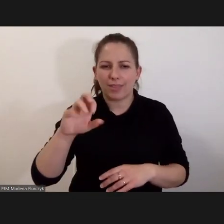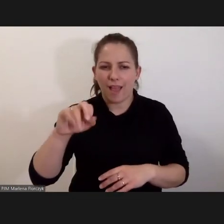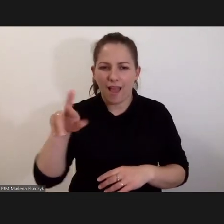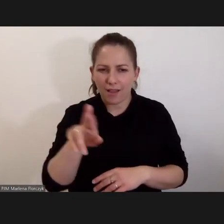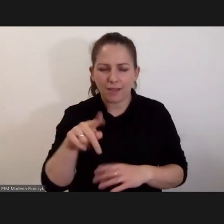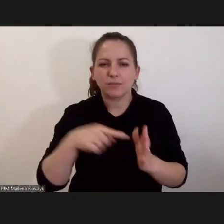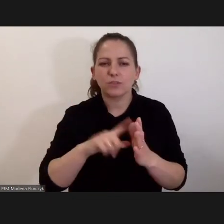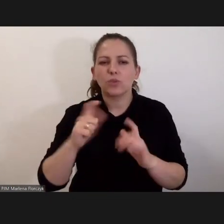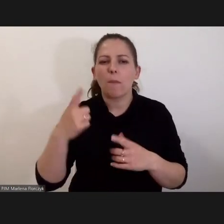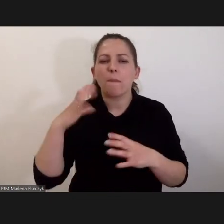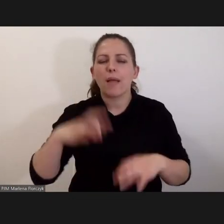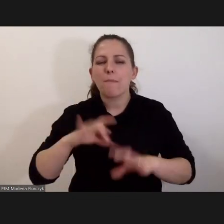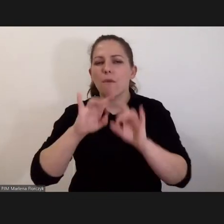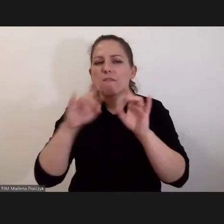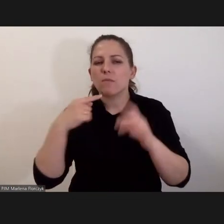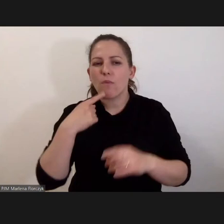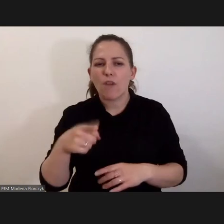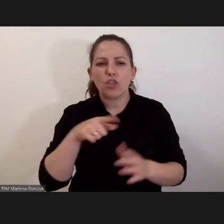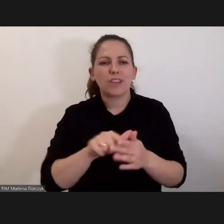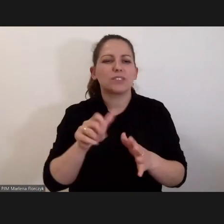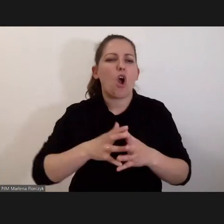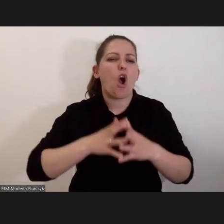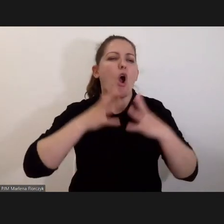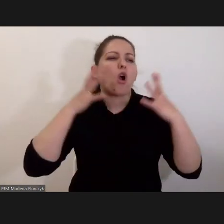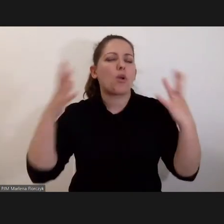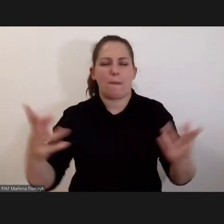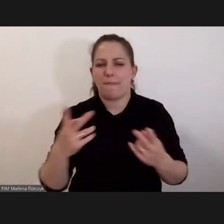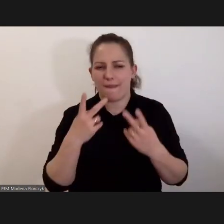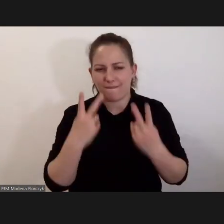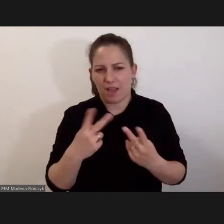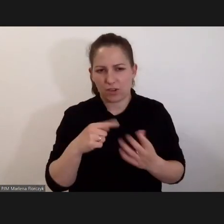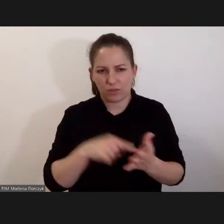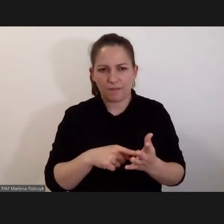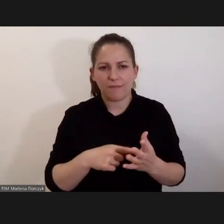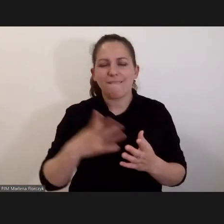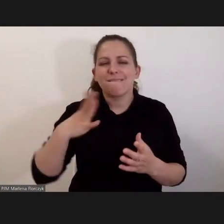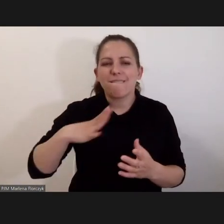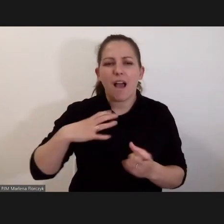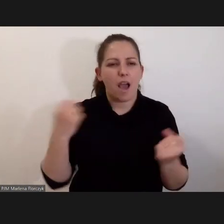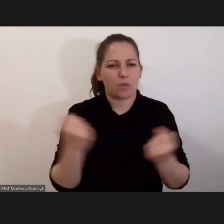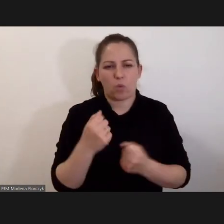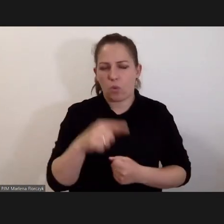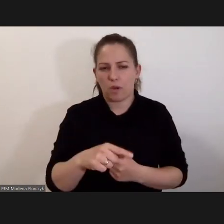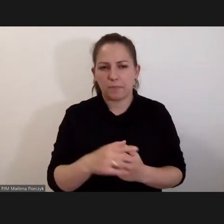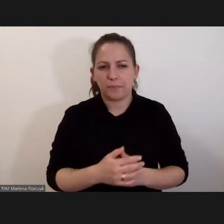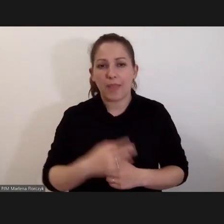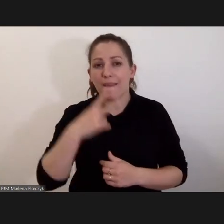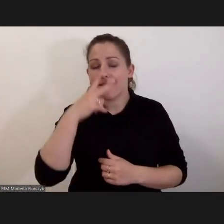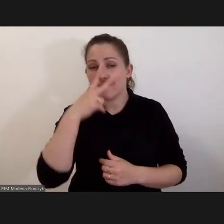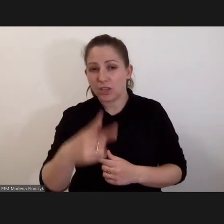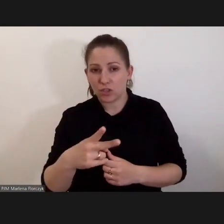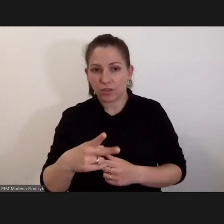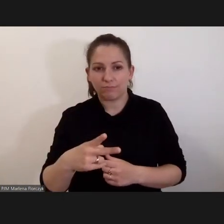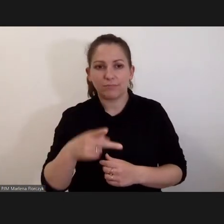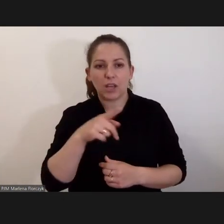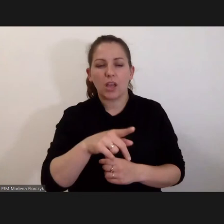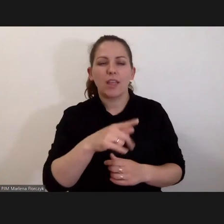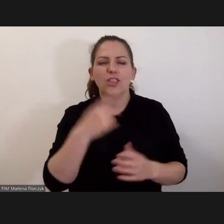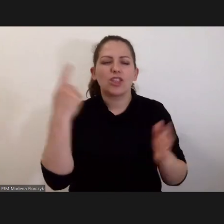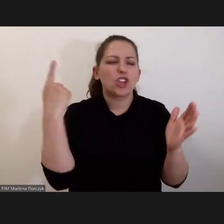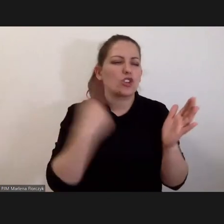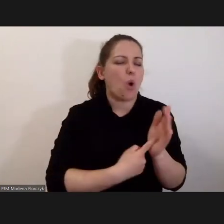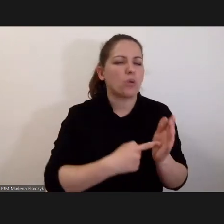wspominał pan profesor, że to jest ogromna wartość. To jest ogromna wartość, kiedy widzi się te tysiące ludzi